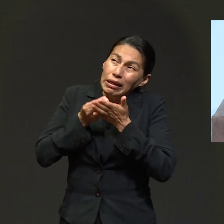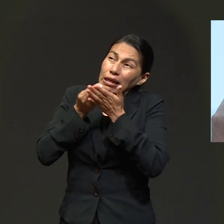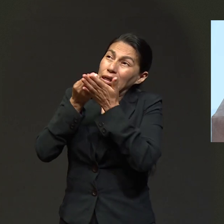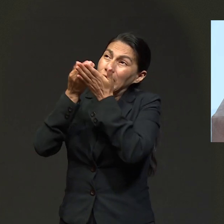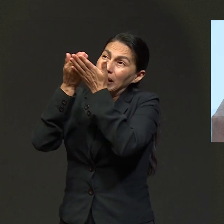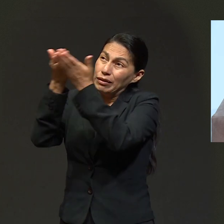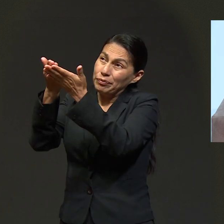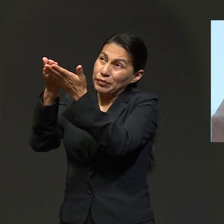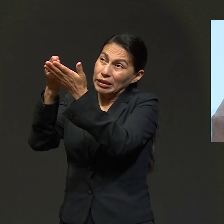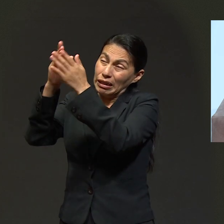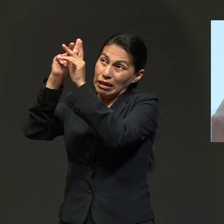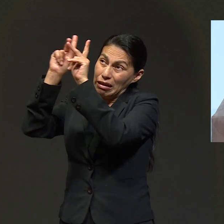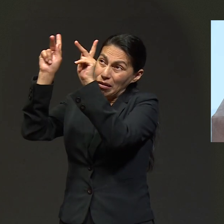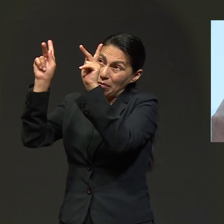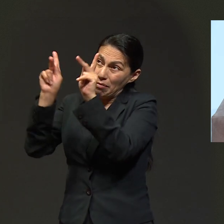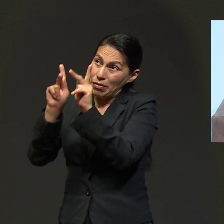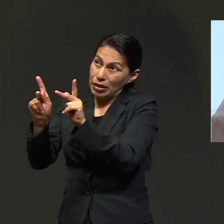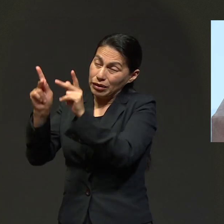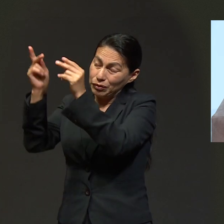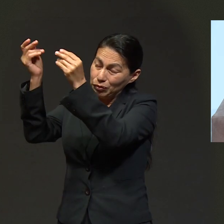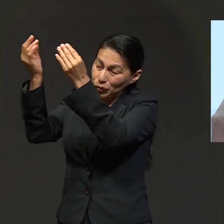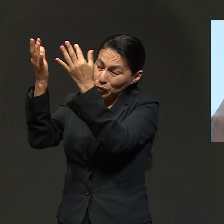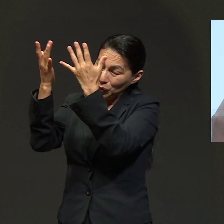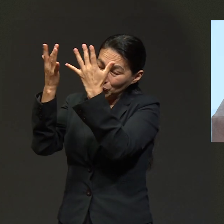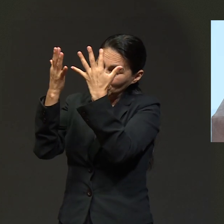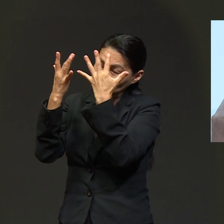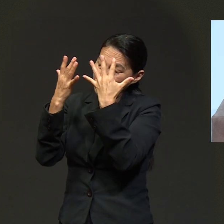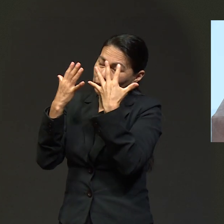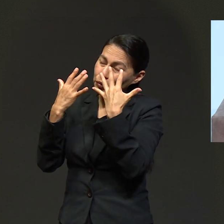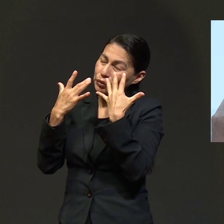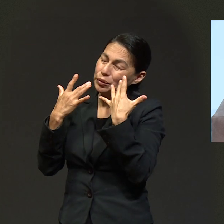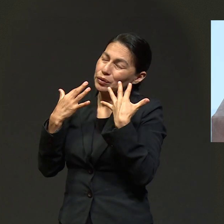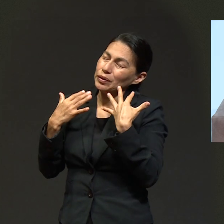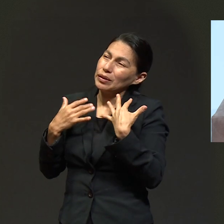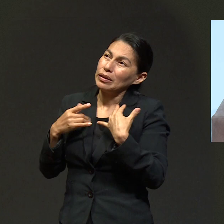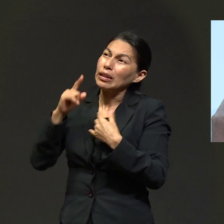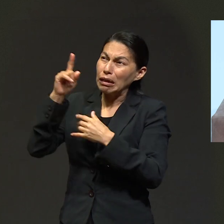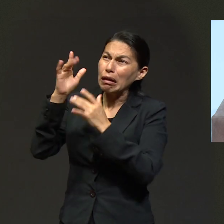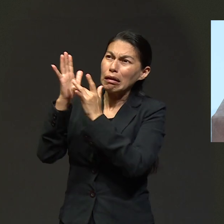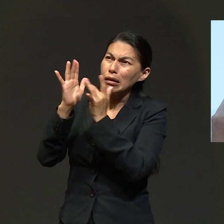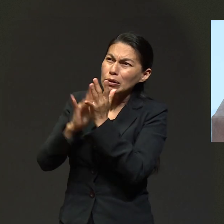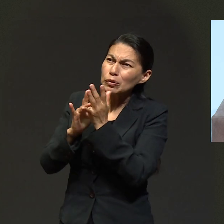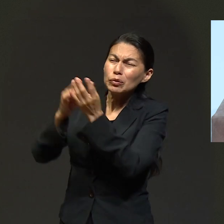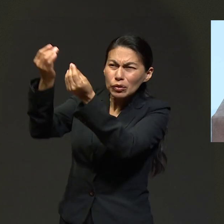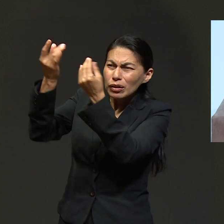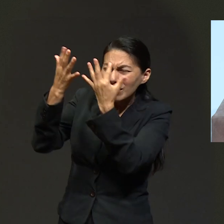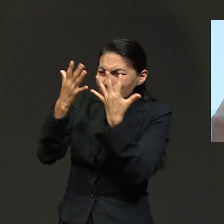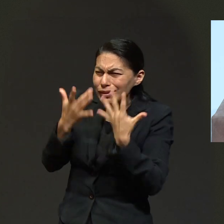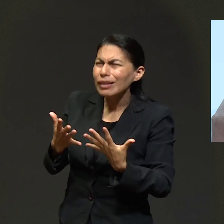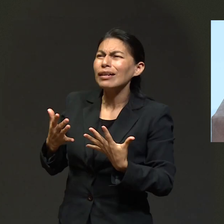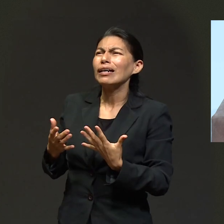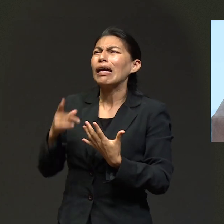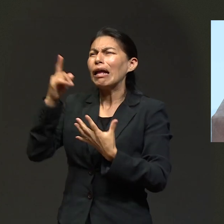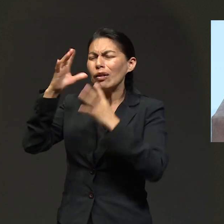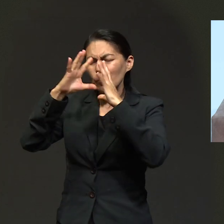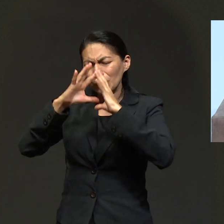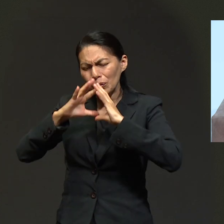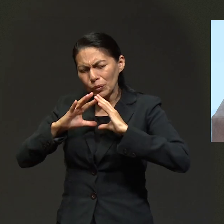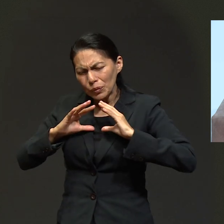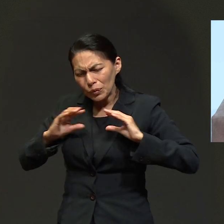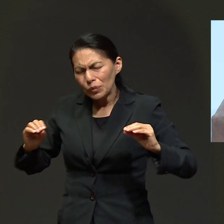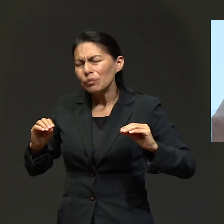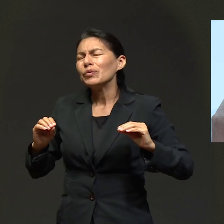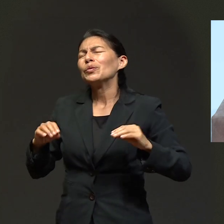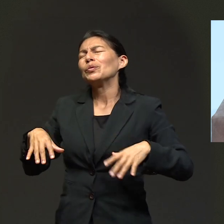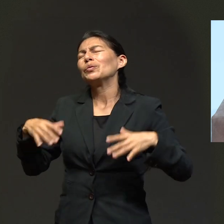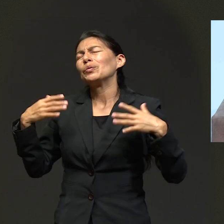Cristo. Y que esa paz que sobrepasa en todo entendimiento, la podemos encontrar en nuestro Señor Jesucristo. Él nos va a dar